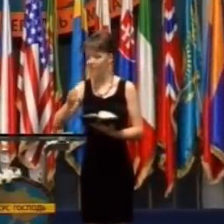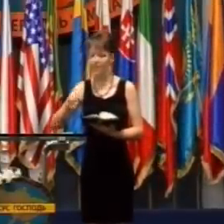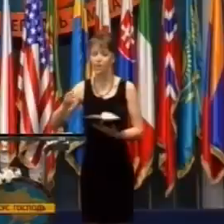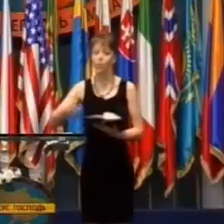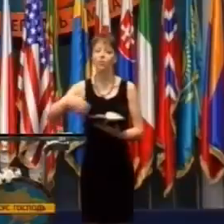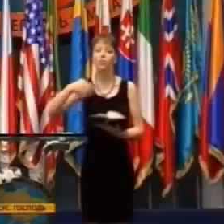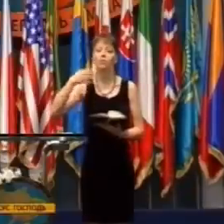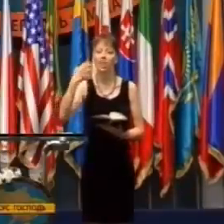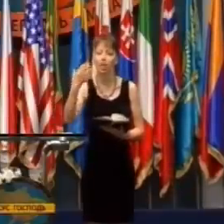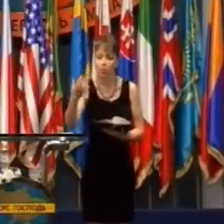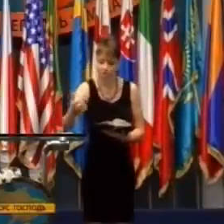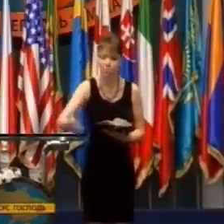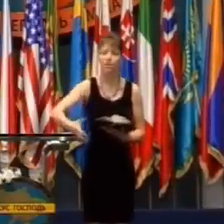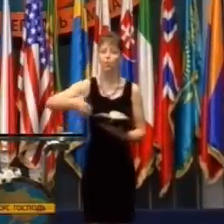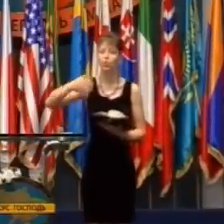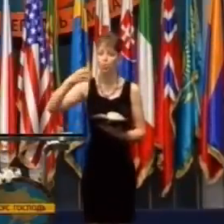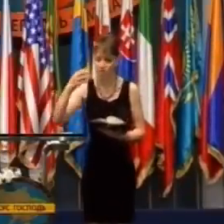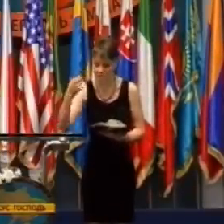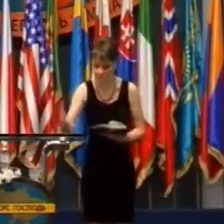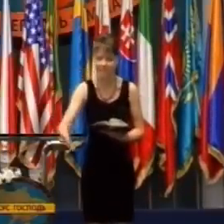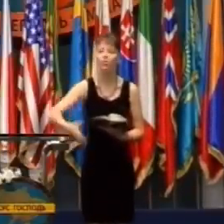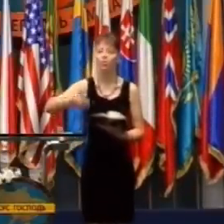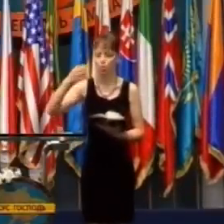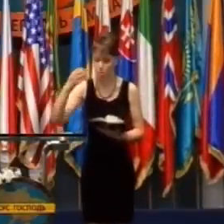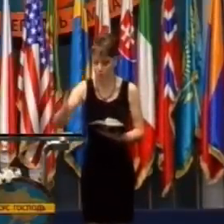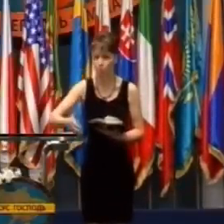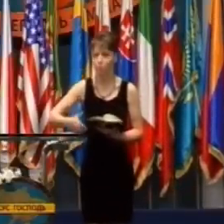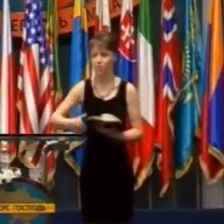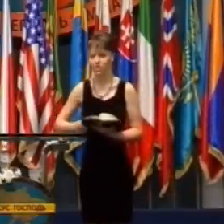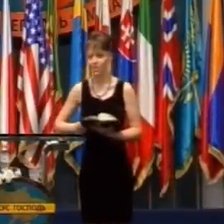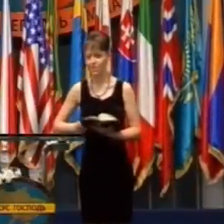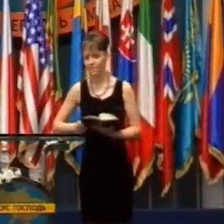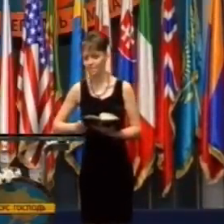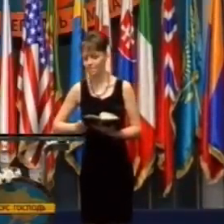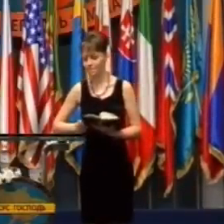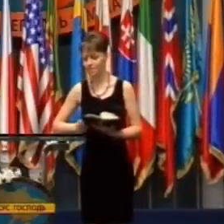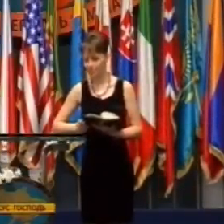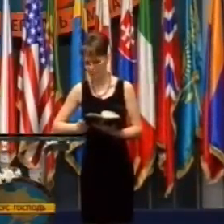Ak vám prinesie schopnosti, tak potom je schopný.